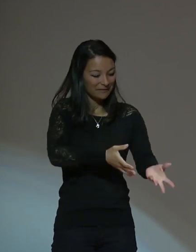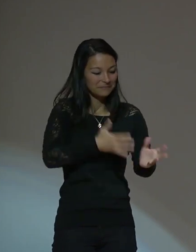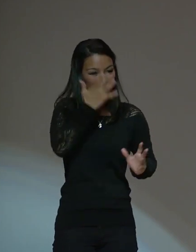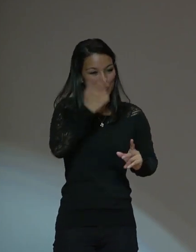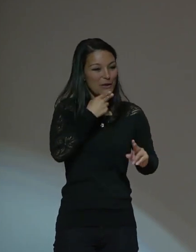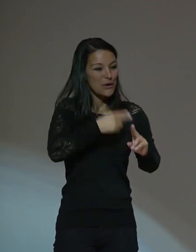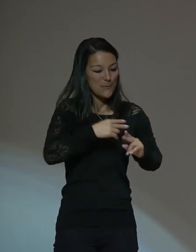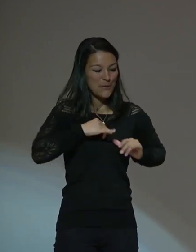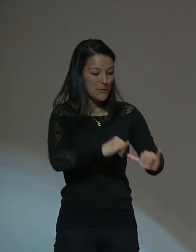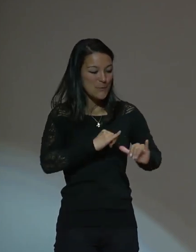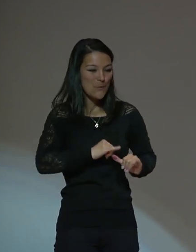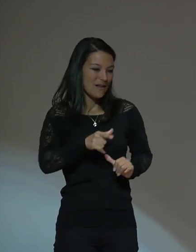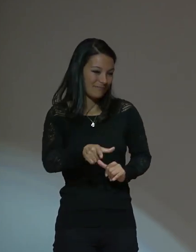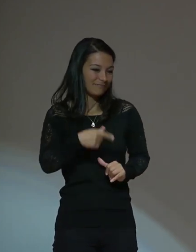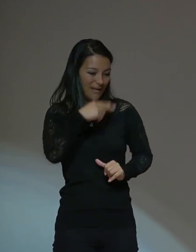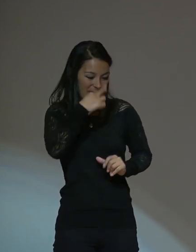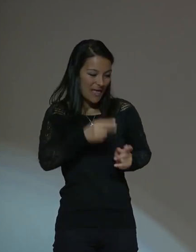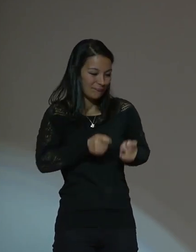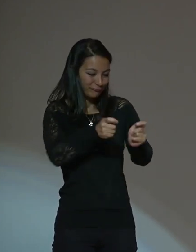Eso es la Ilse.